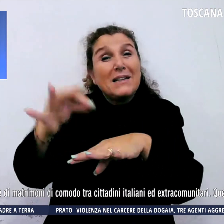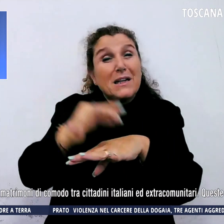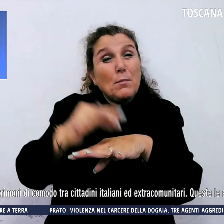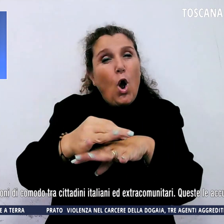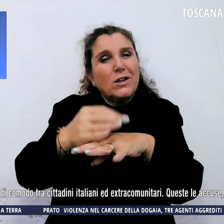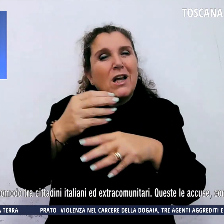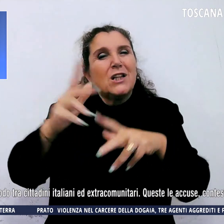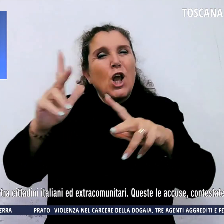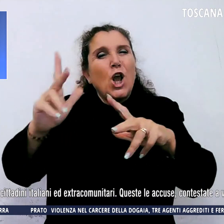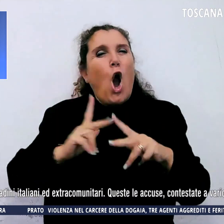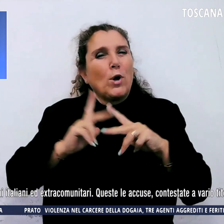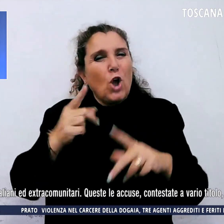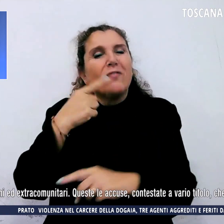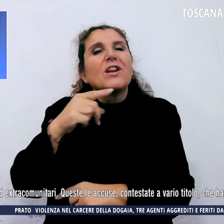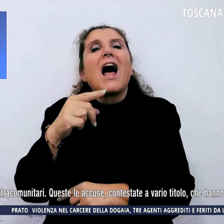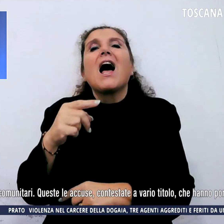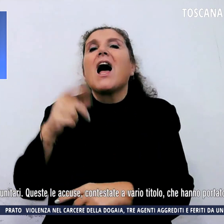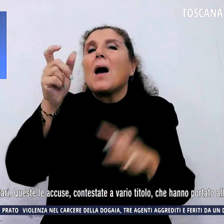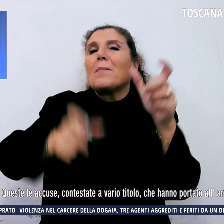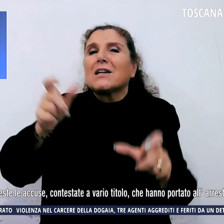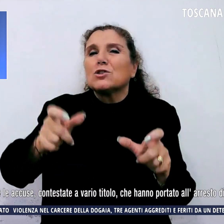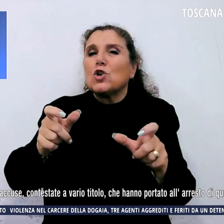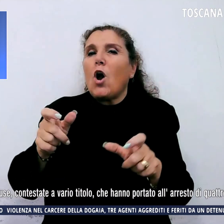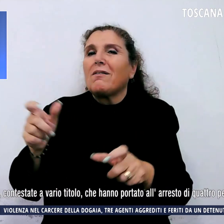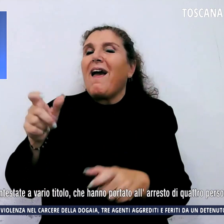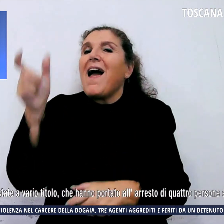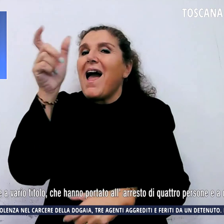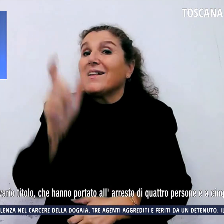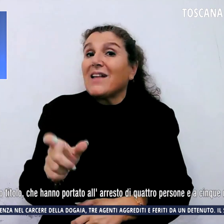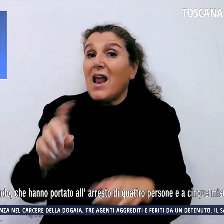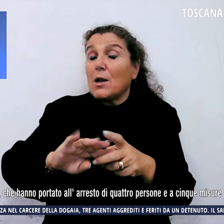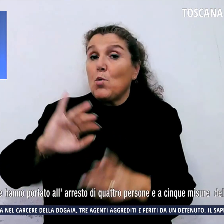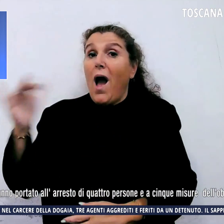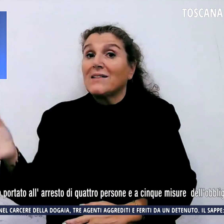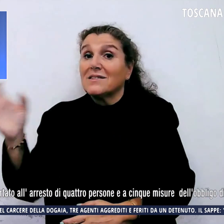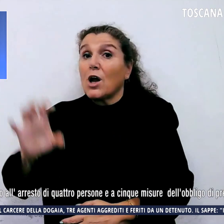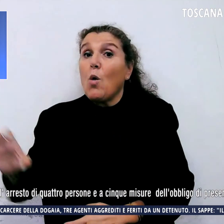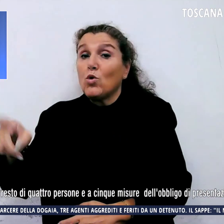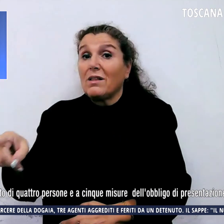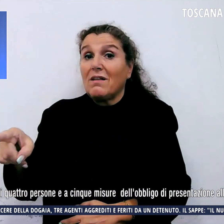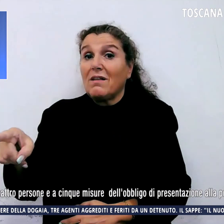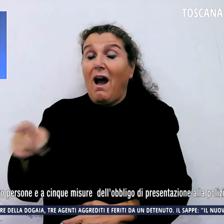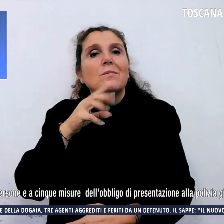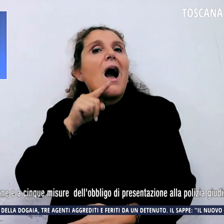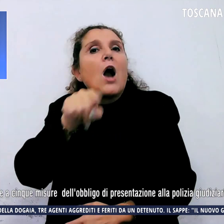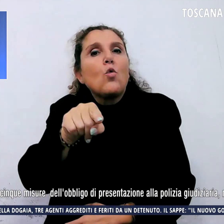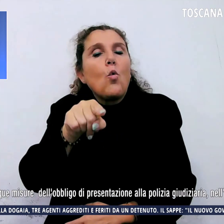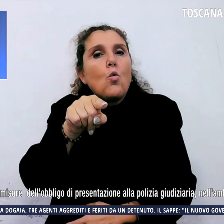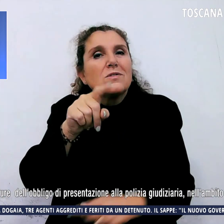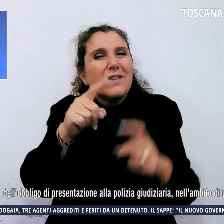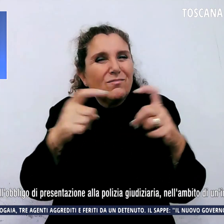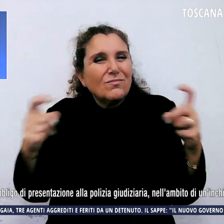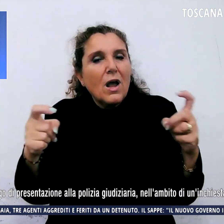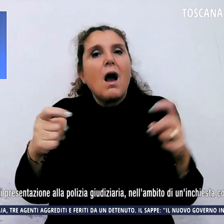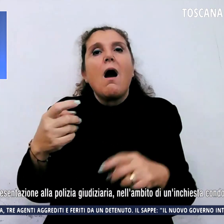italiani e extracomunitari. Queste le accuse contestate a vario titolo che hanno portato all'arresto di quattro